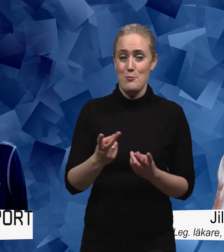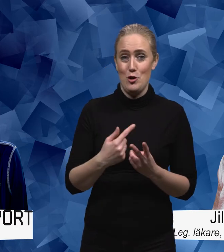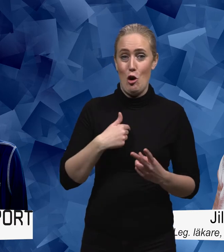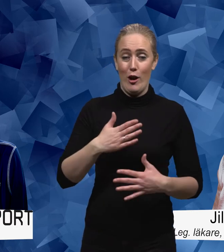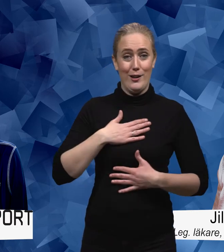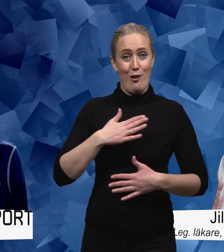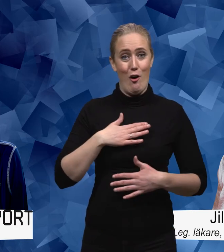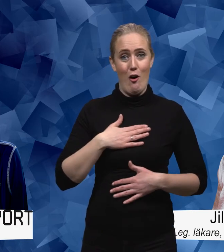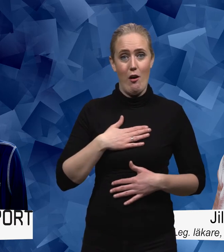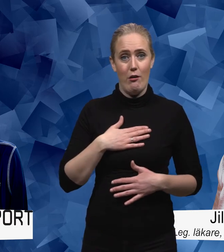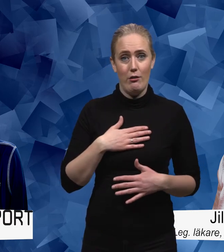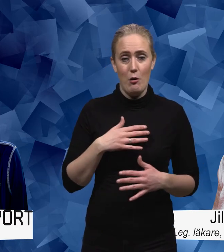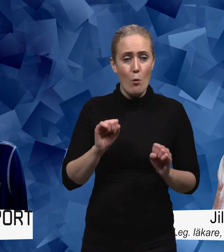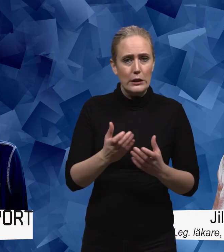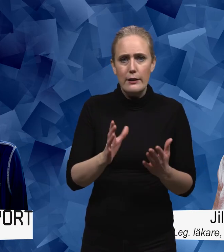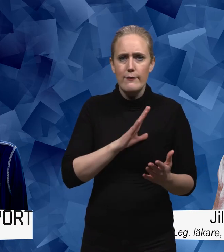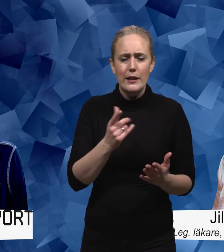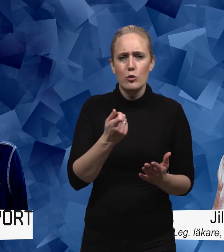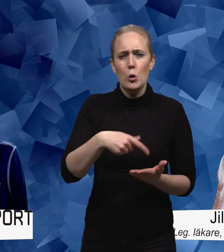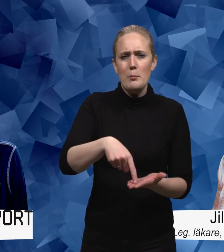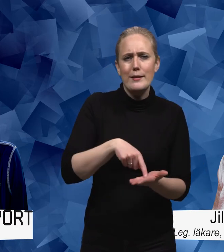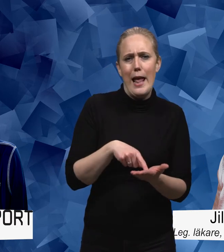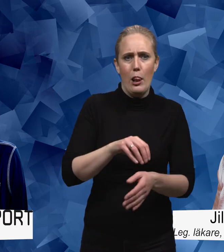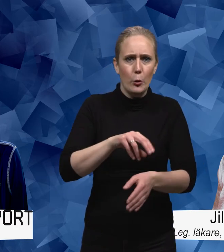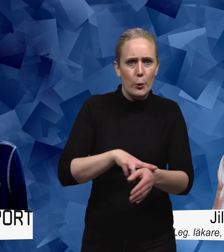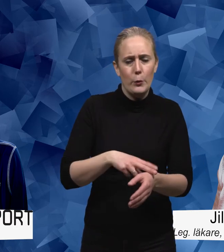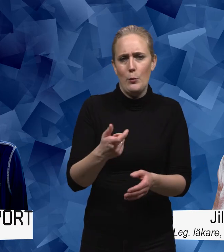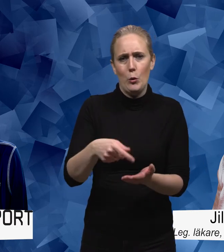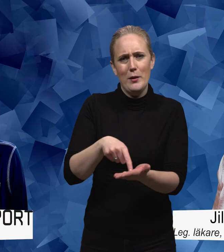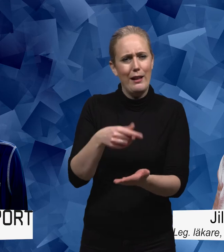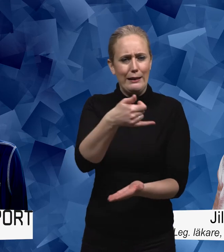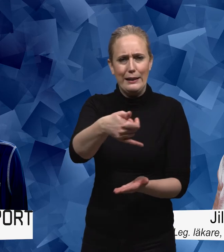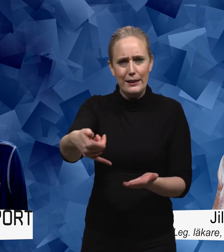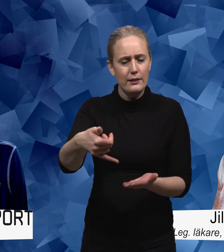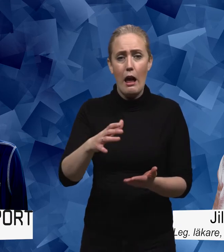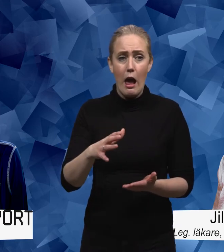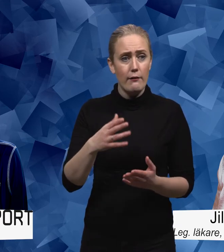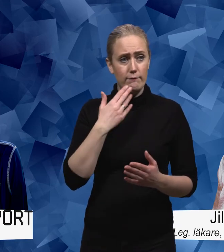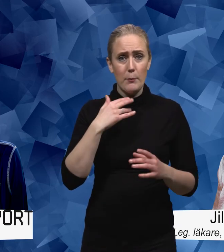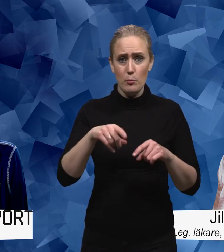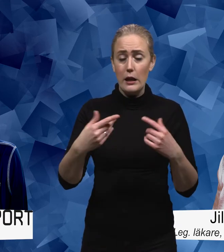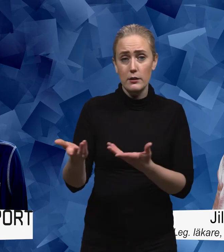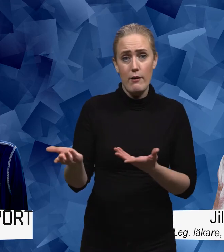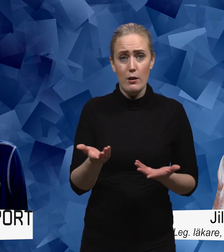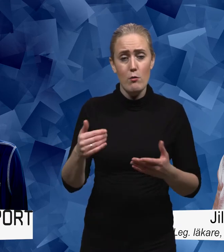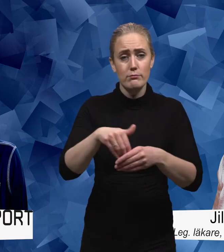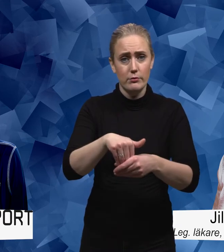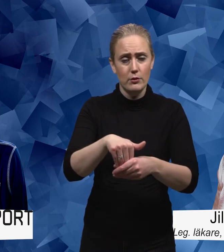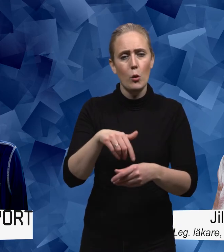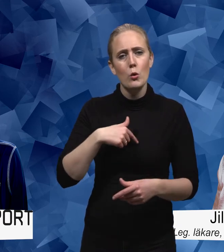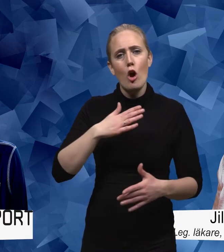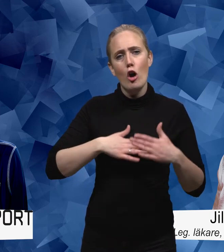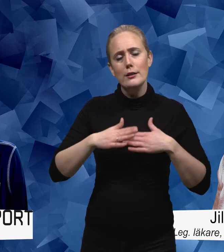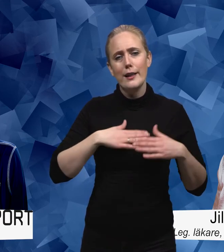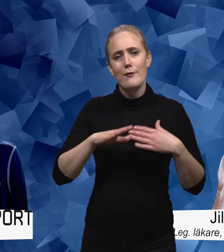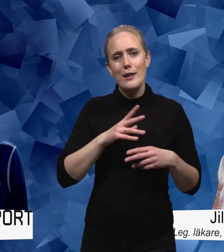eller för speciella typer av åkommor utan vem som helst är välkommen och där skulle jag önska att det blev en del